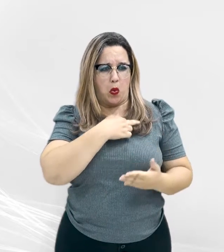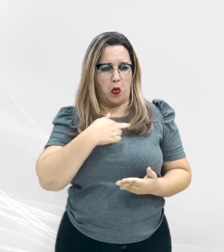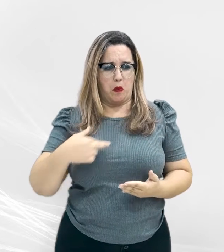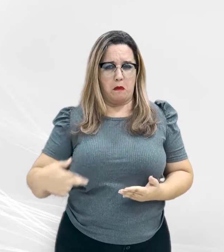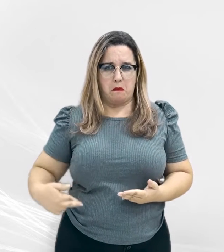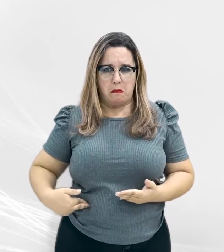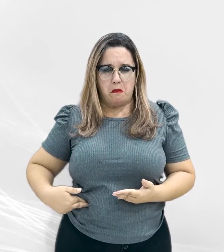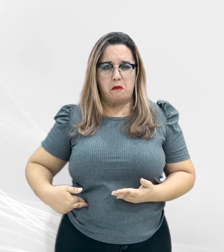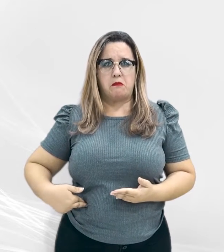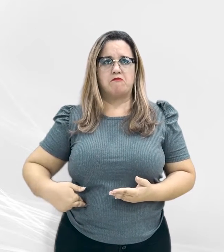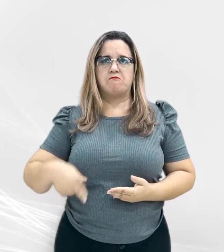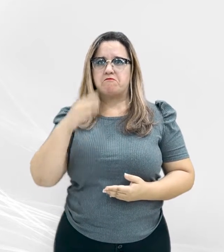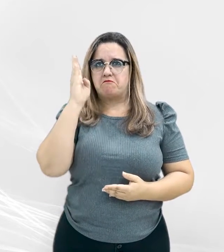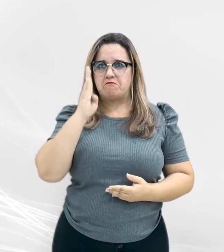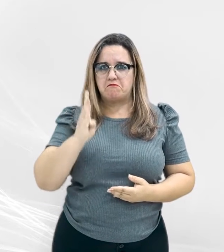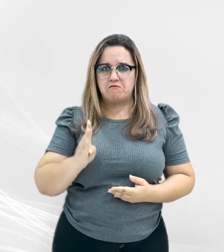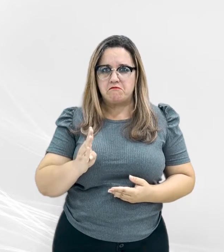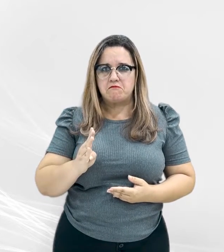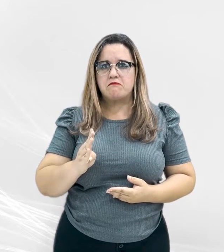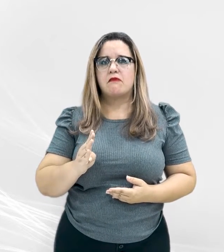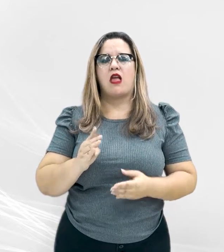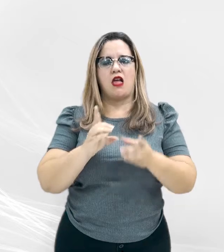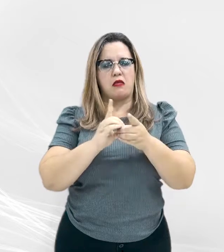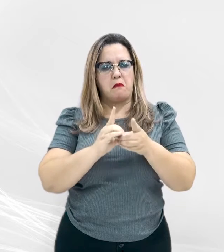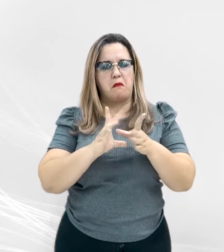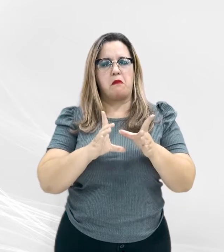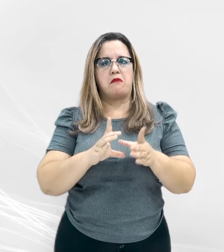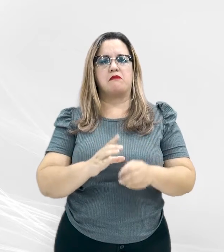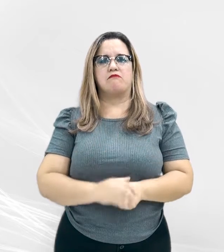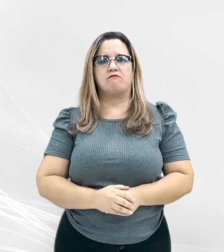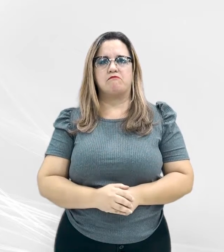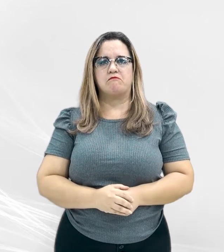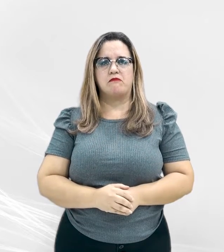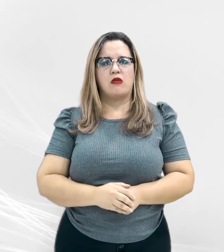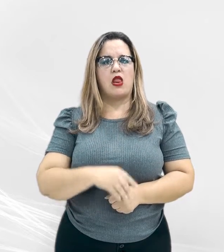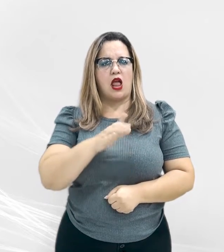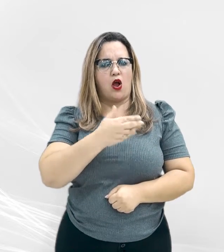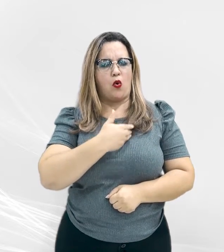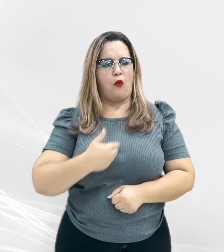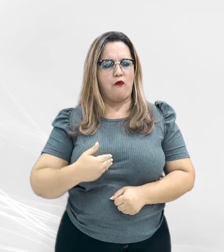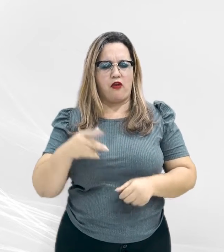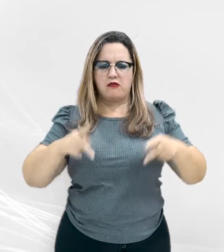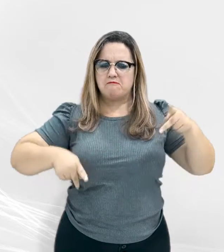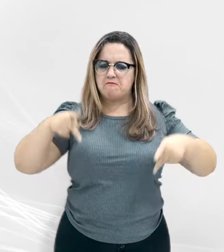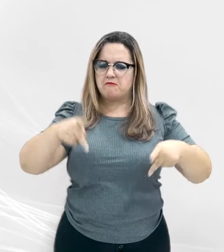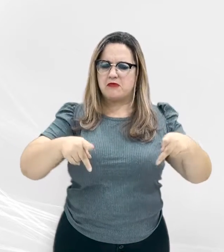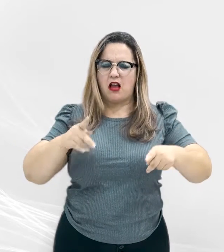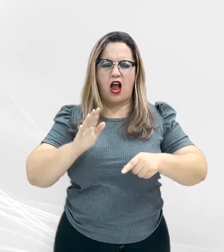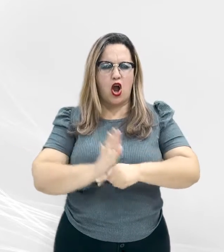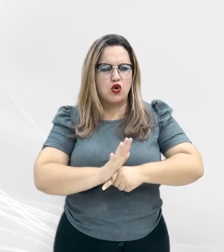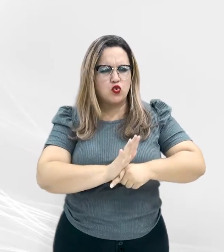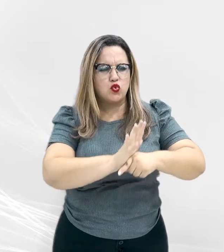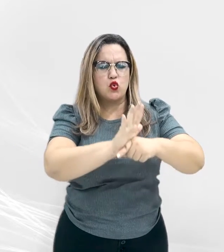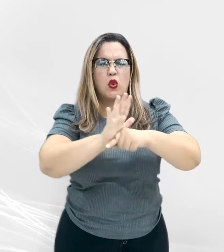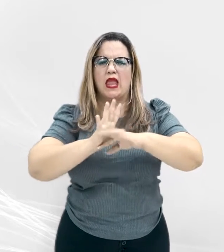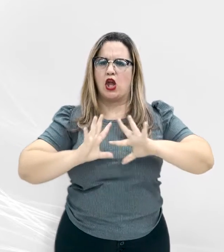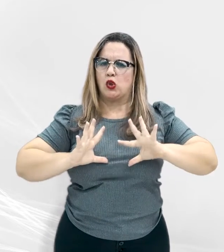democrático brasileiro. A democracia, concebida como um governo do povo, pelo povo e para o povo,